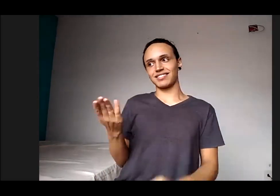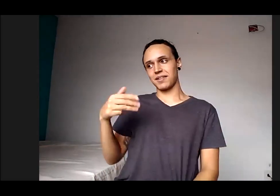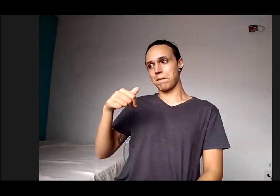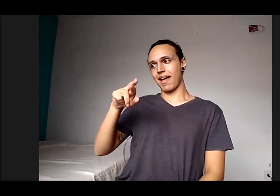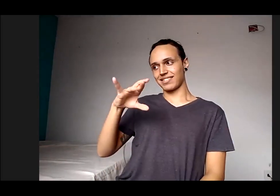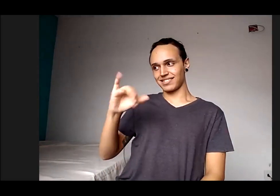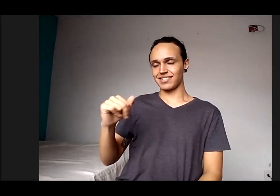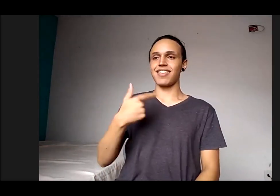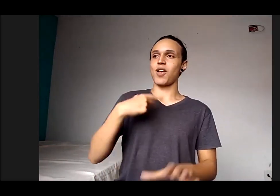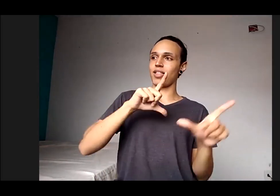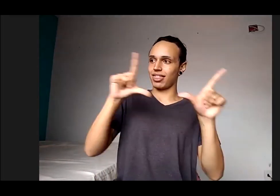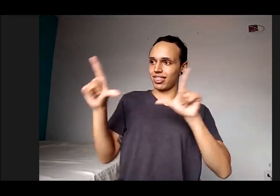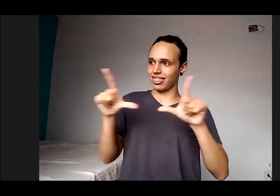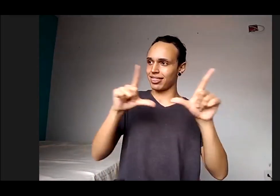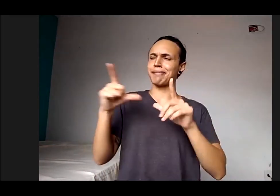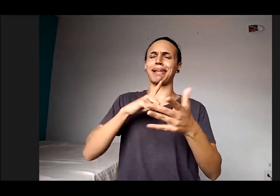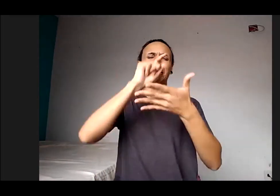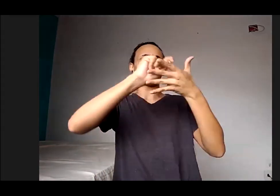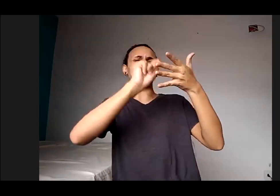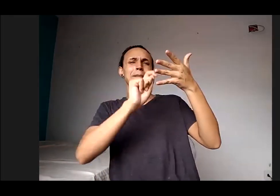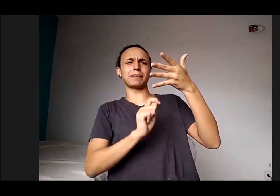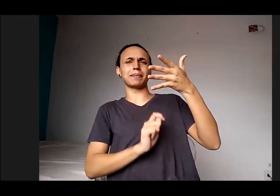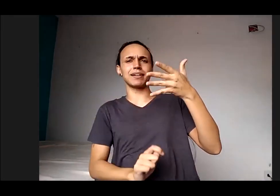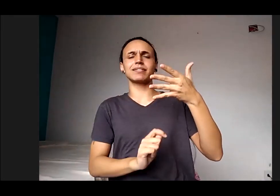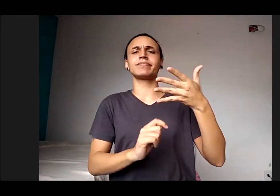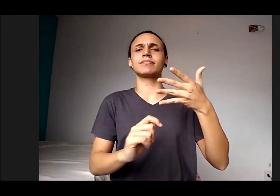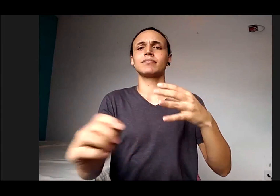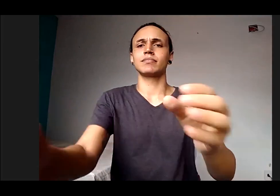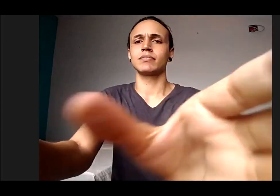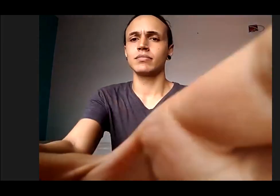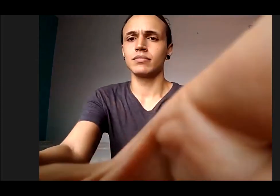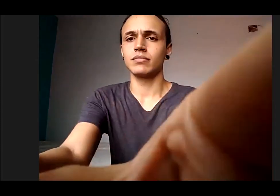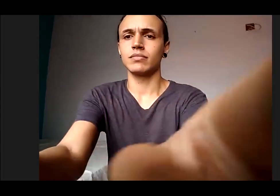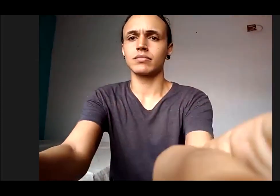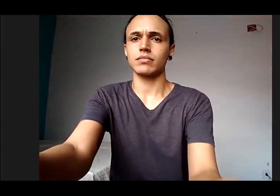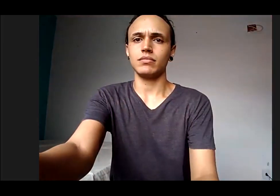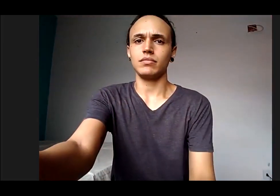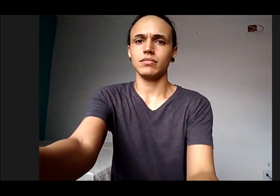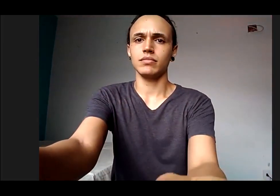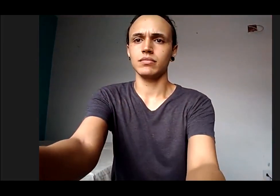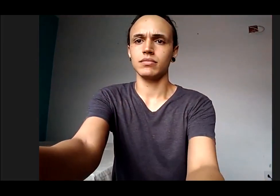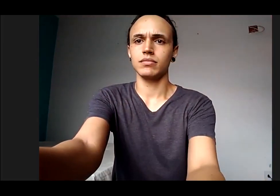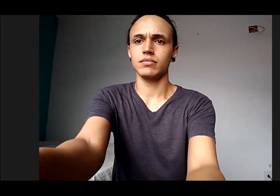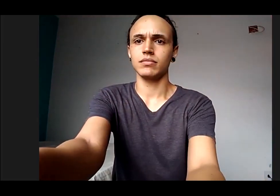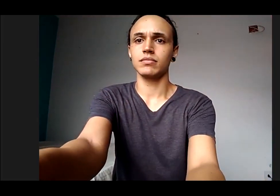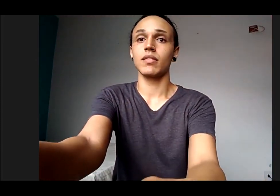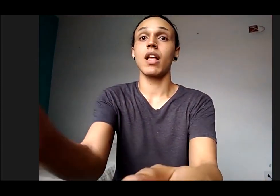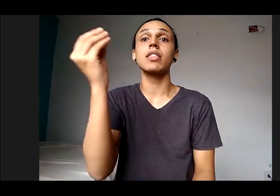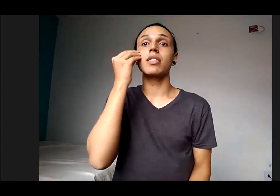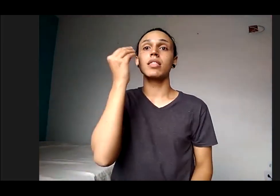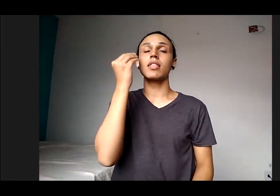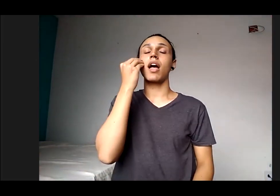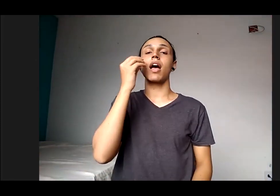tem bastante coisa escrita e o que a gente tenta fazer é acessibilizar o PowerPoint para depois disponibilizar, para que ele possa ser lido por um leitor de